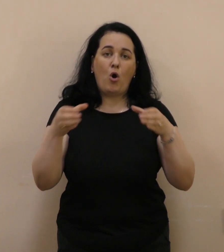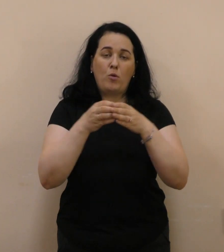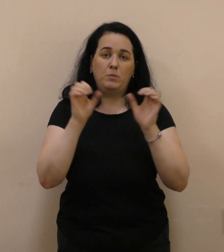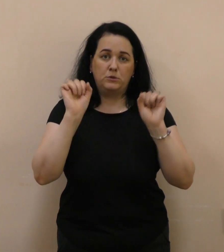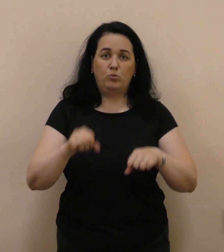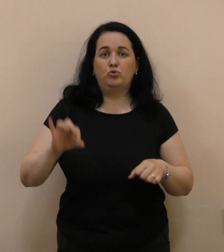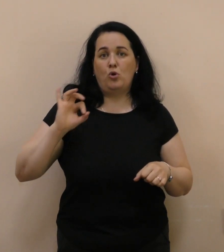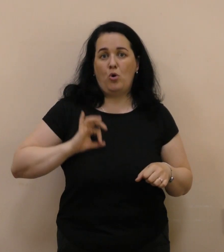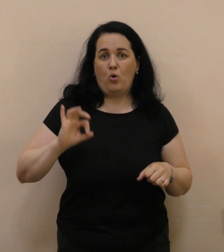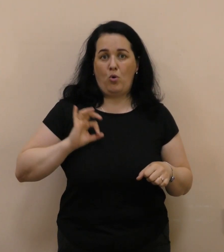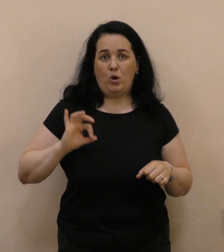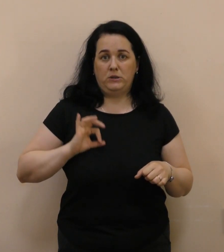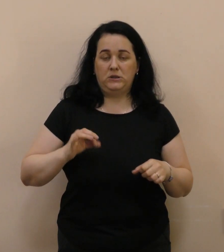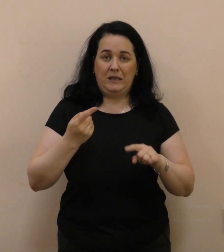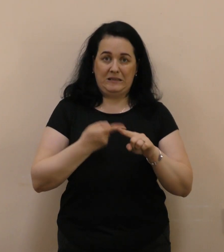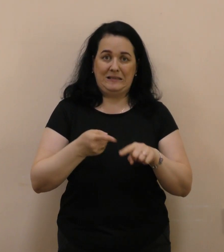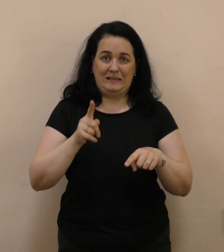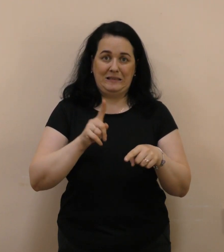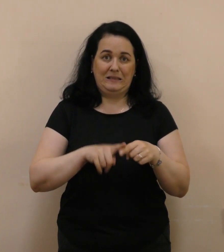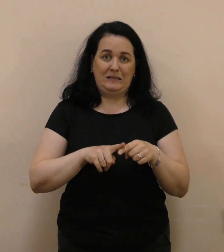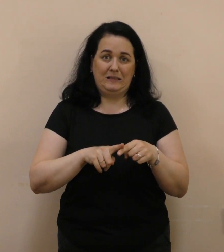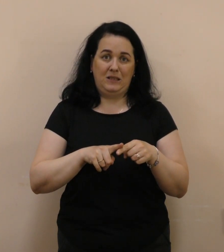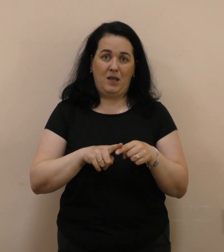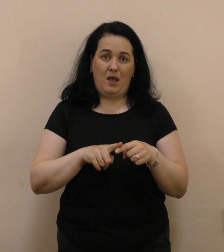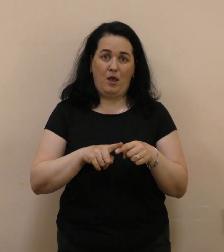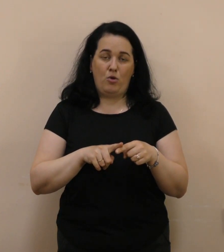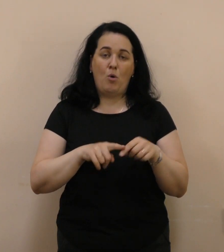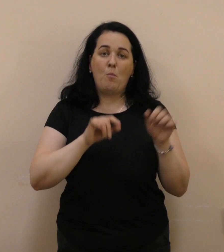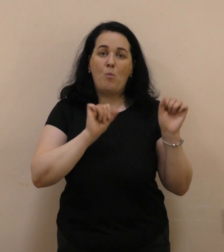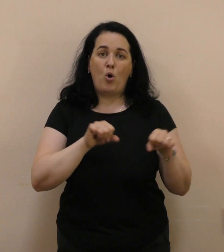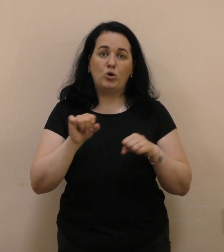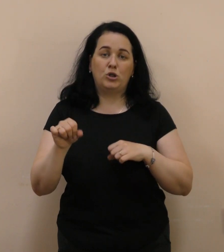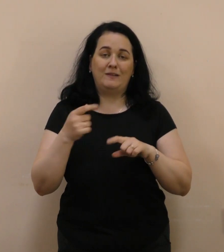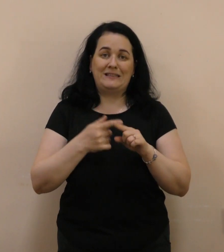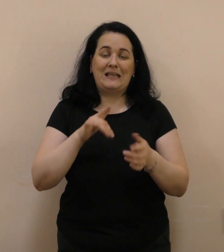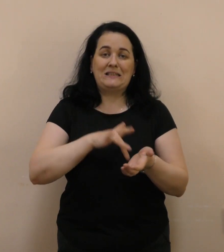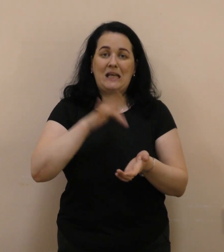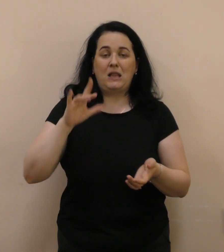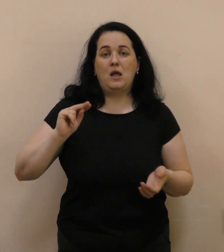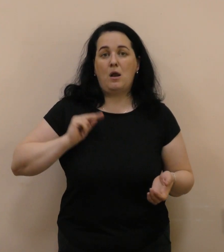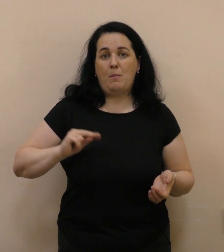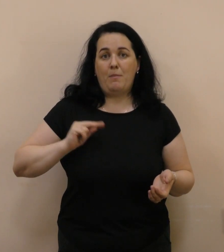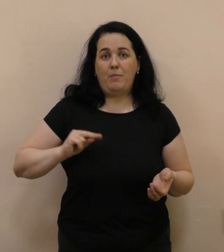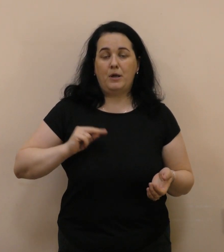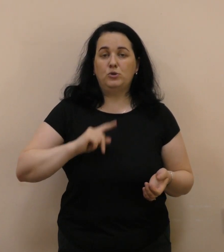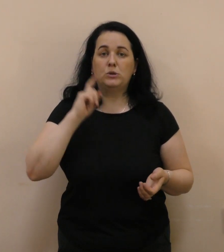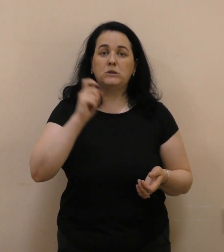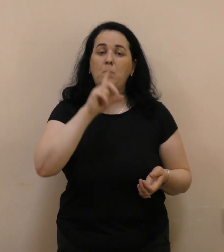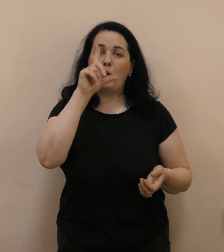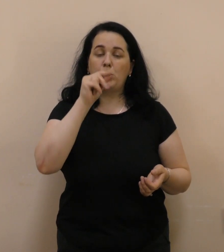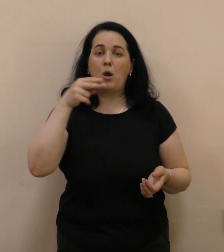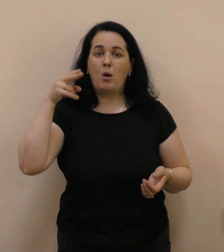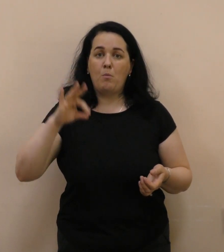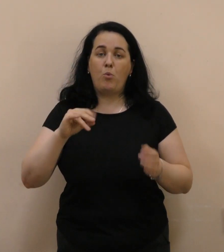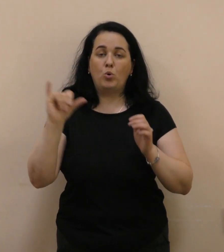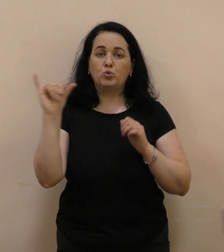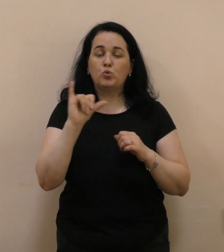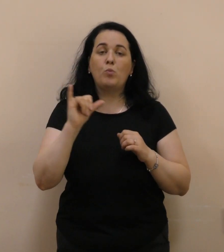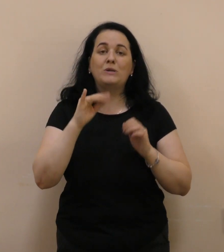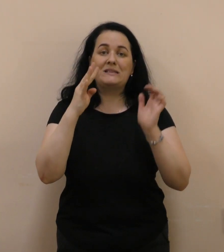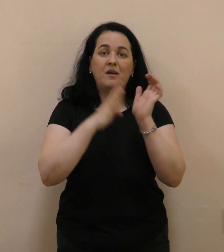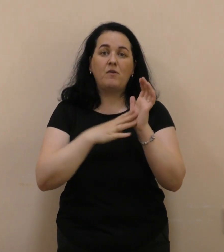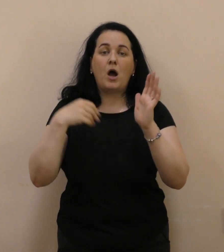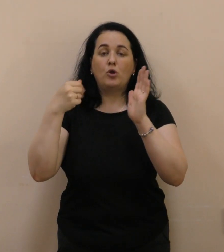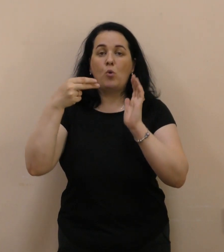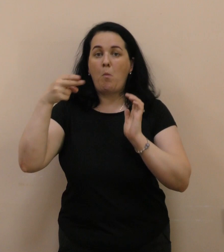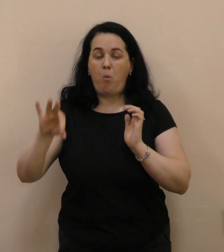користатися цією можливістю. Цей центр працює з понеділка по суботу з 9-ї години по